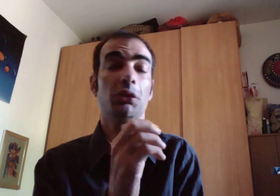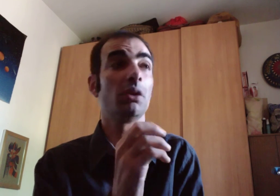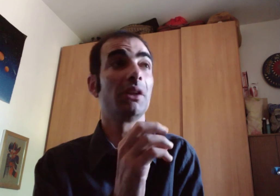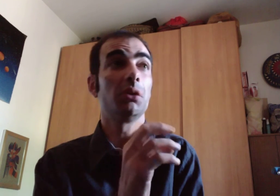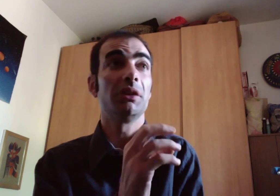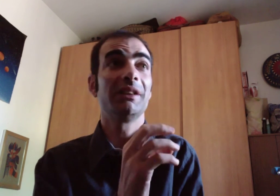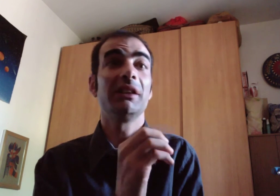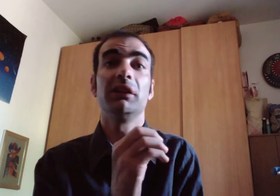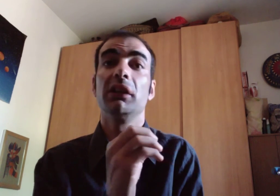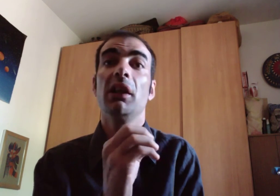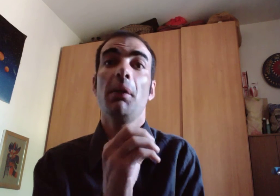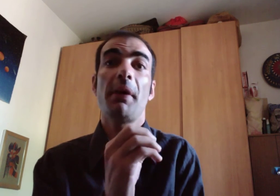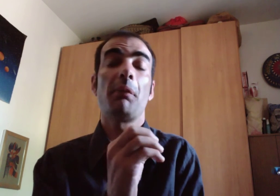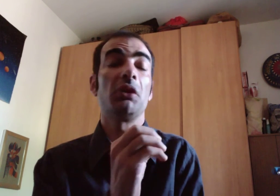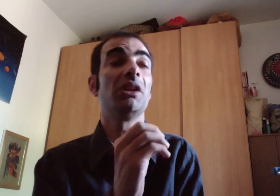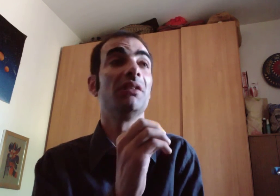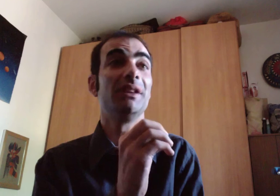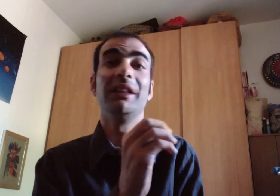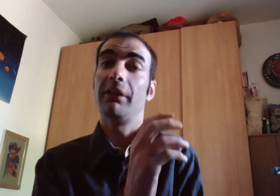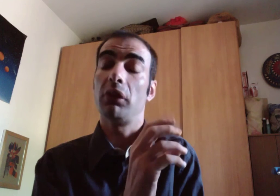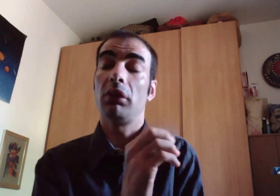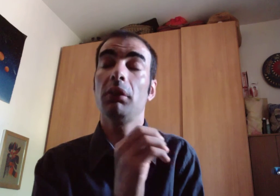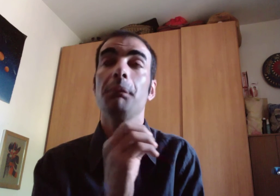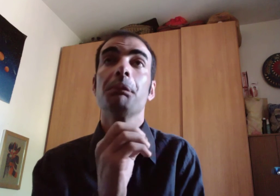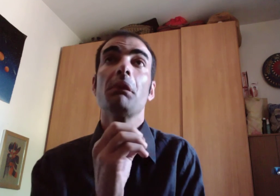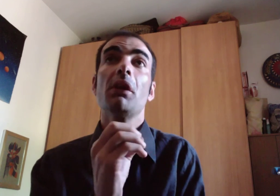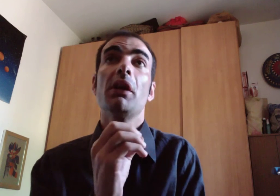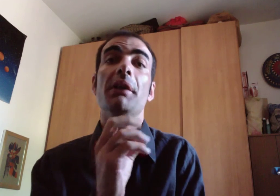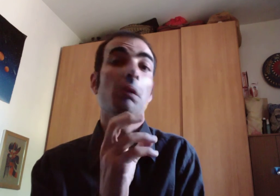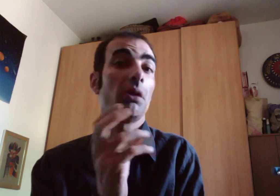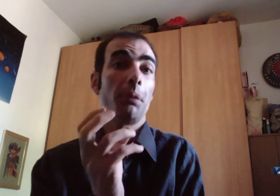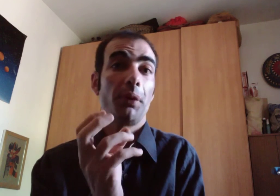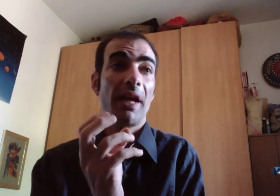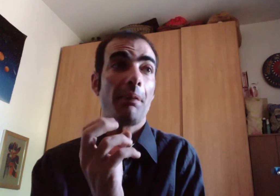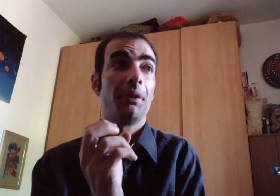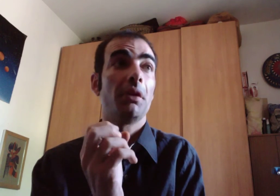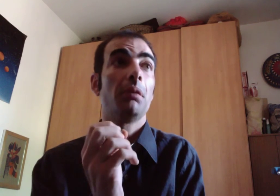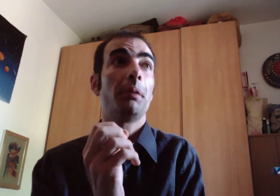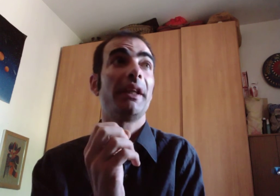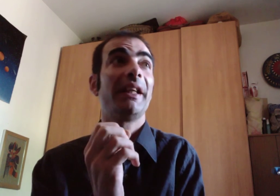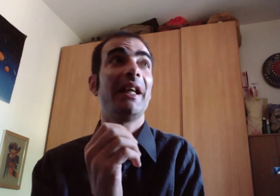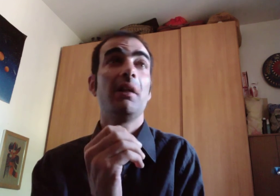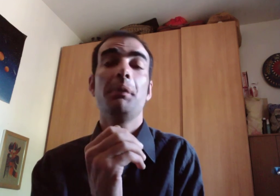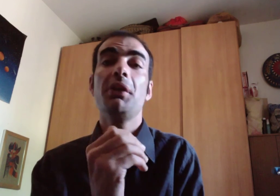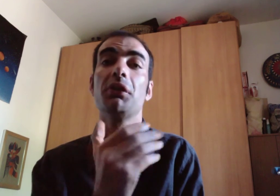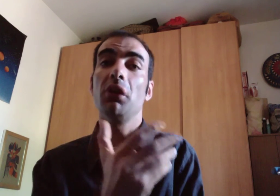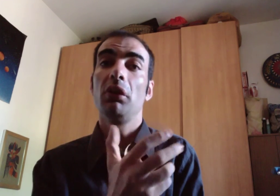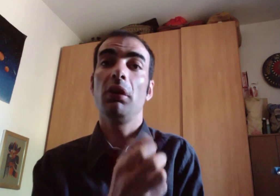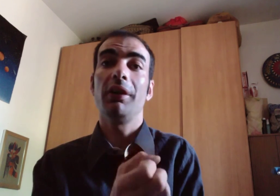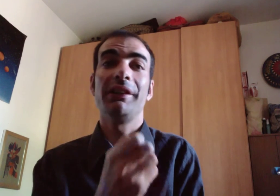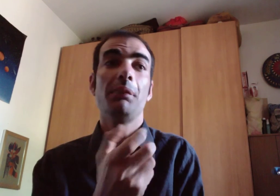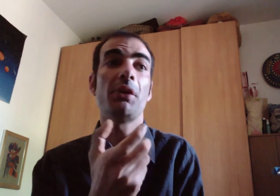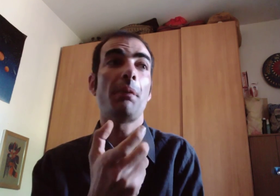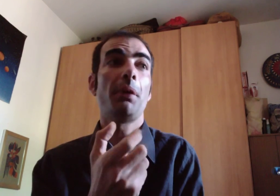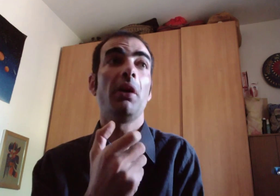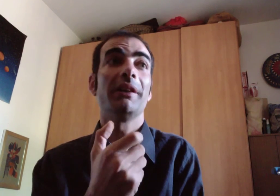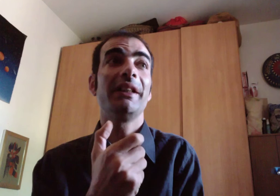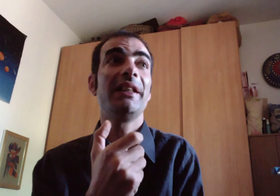su alcuni siti per motivi di lavoro e in modo più rapido perché il mio download del mio upload è